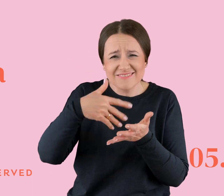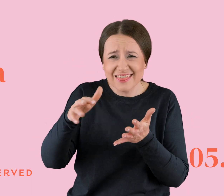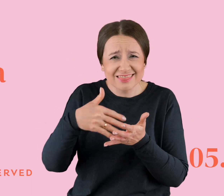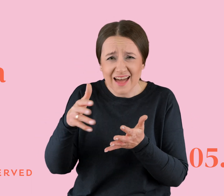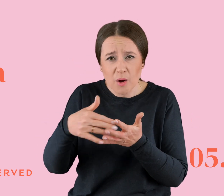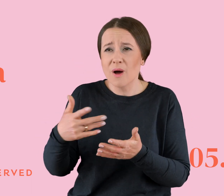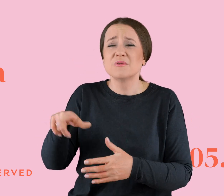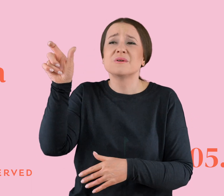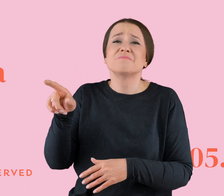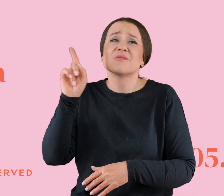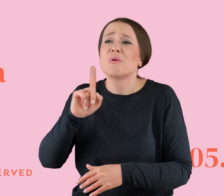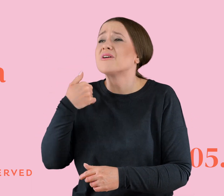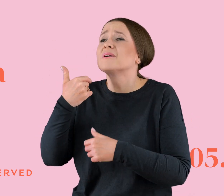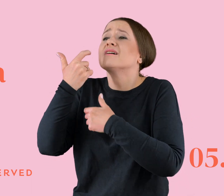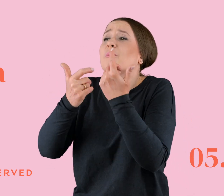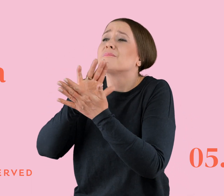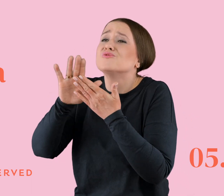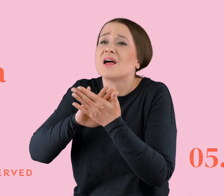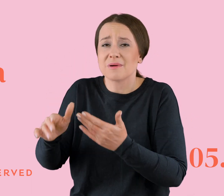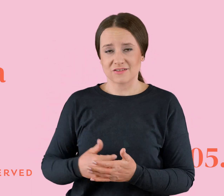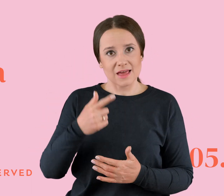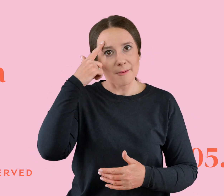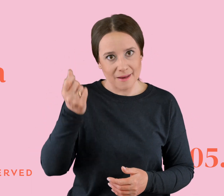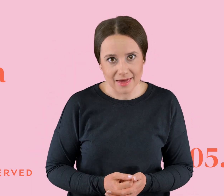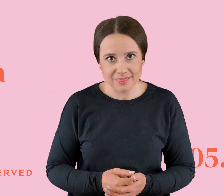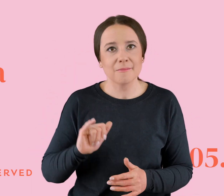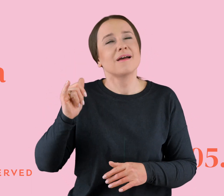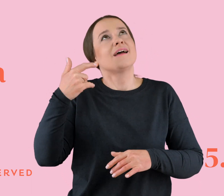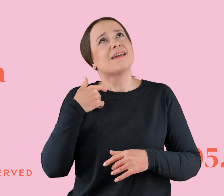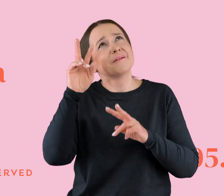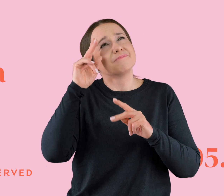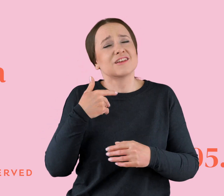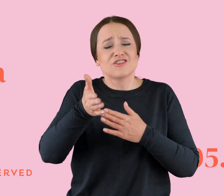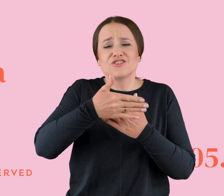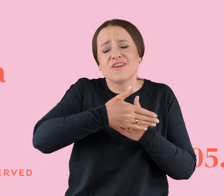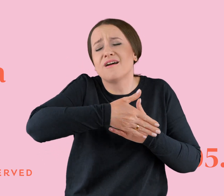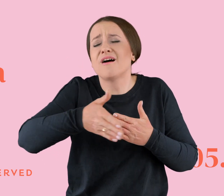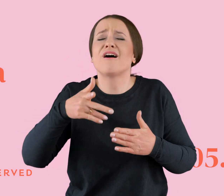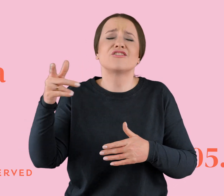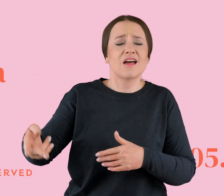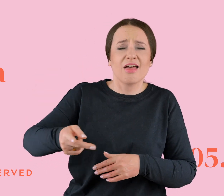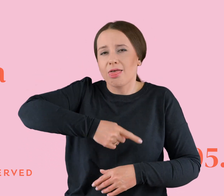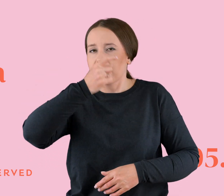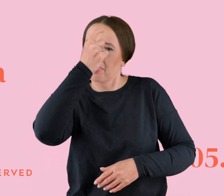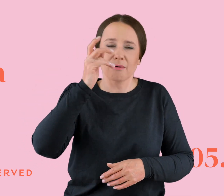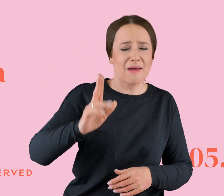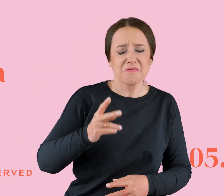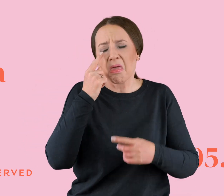przeprosić. I pamiętam jak dziś, że ja myślałam, że w ogóle on otworzy te drzwi pijany i zazmarkany. A on otworzył z takim, w ogóle się